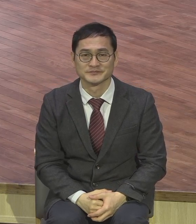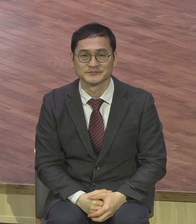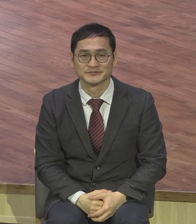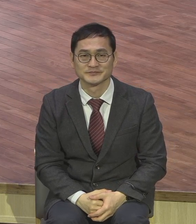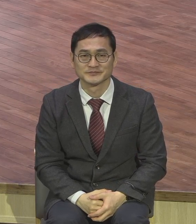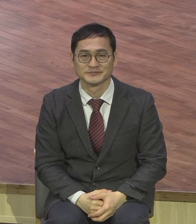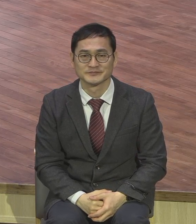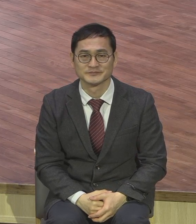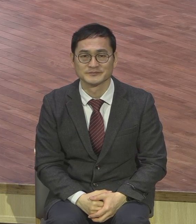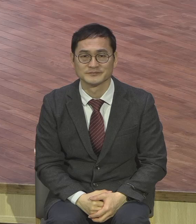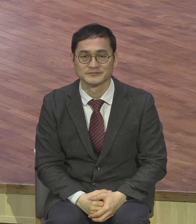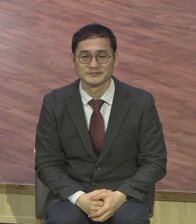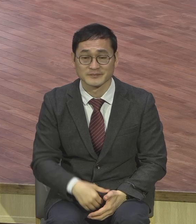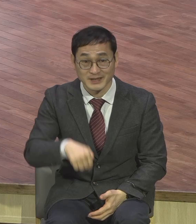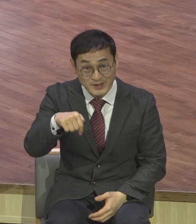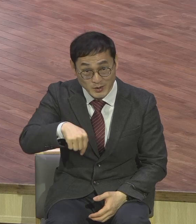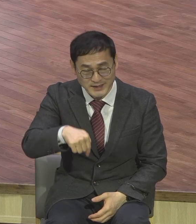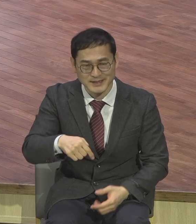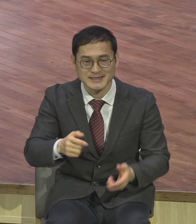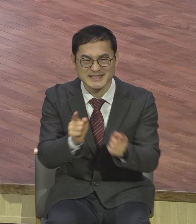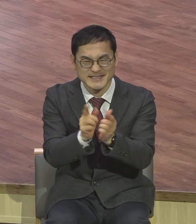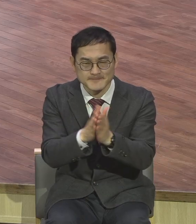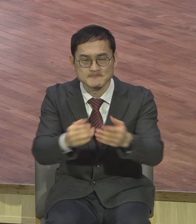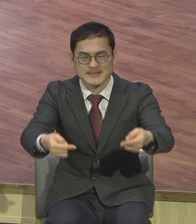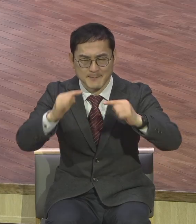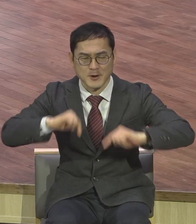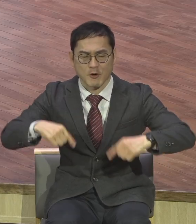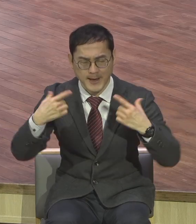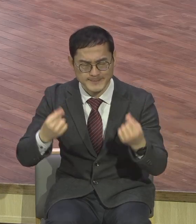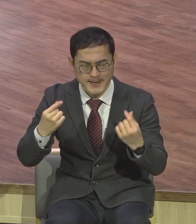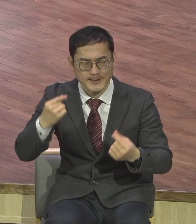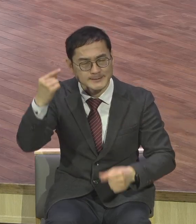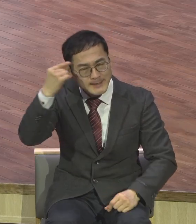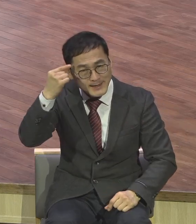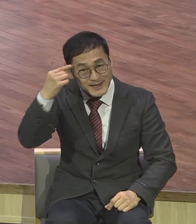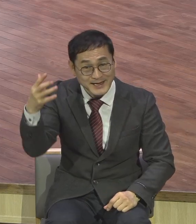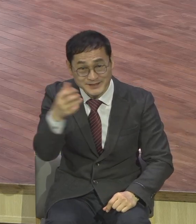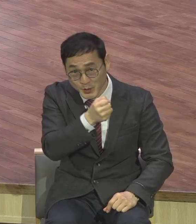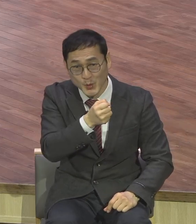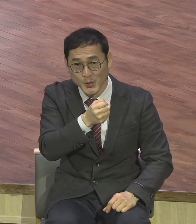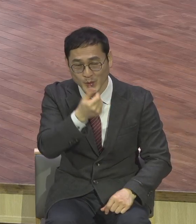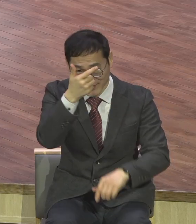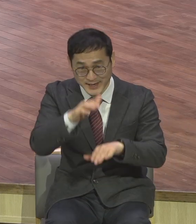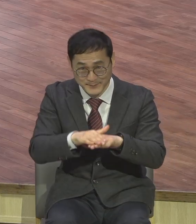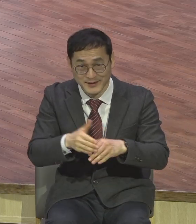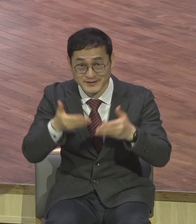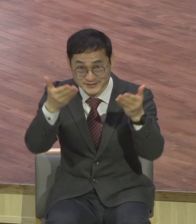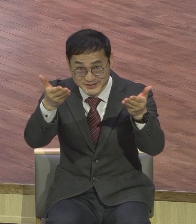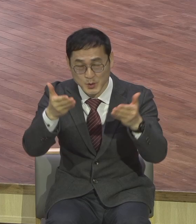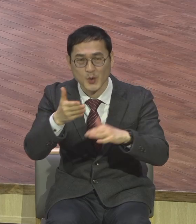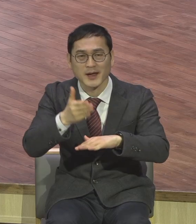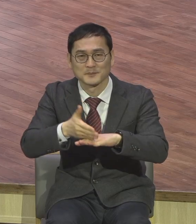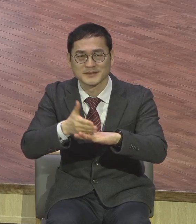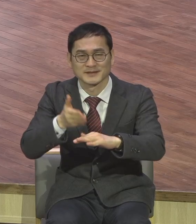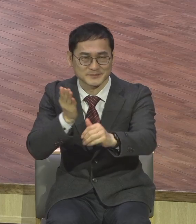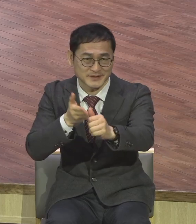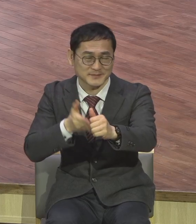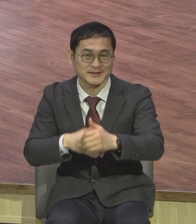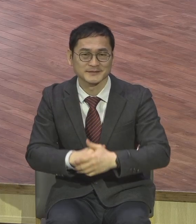이 자리에 지금 예배를 함께 들을 수 있다 이것만 해도 감사하시기 바랍니다 정말 저는 감사해서 우리가 이 땅에